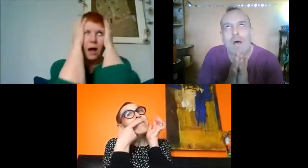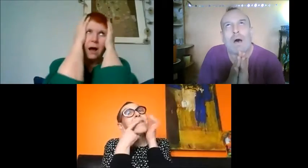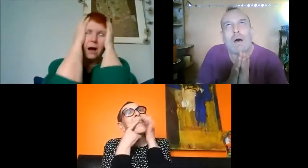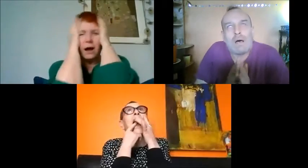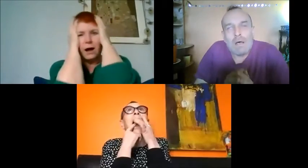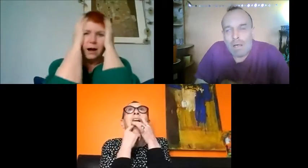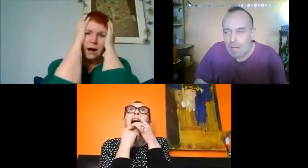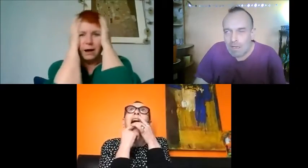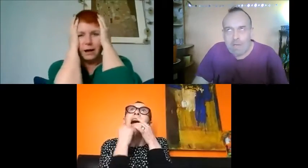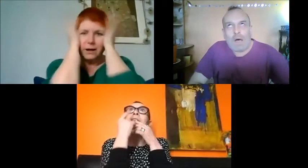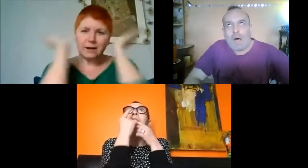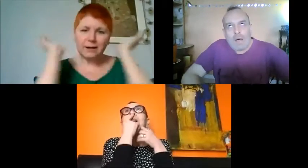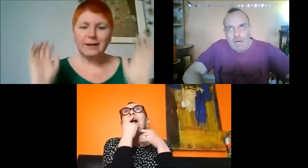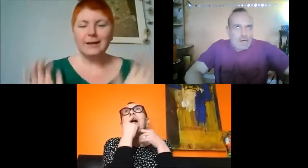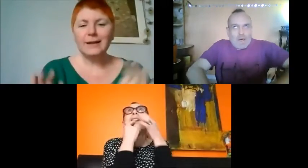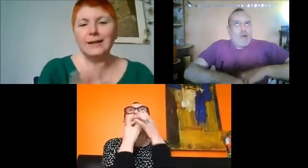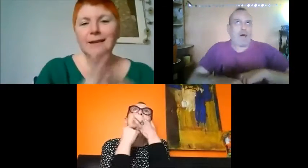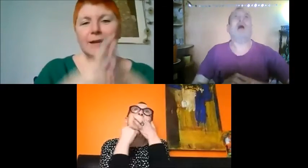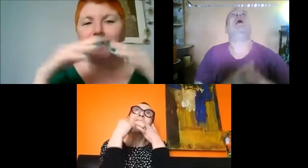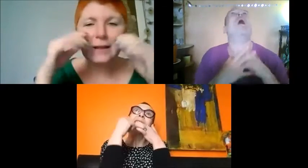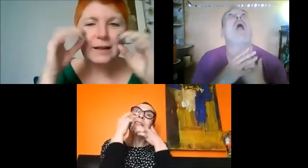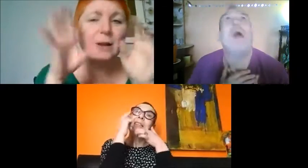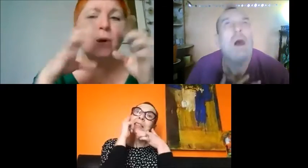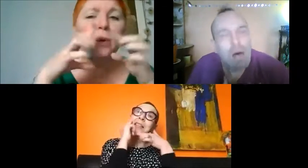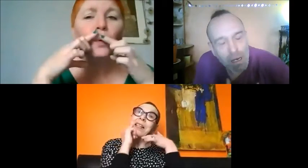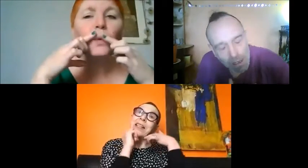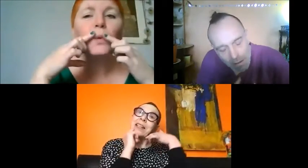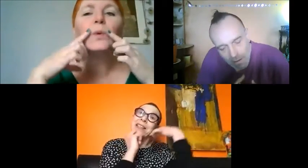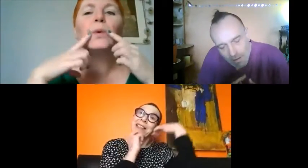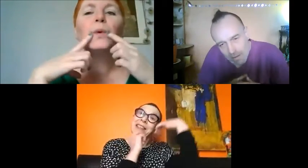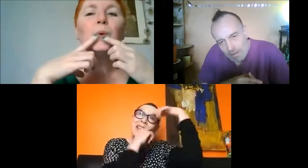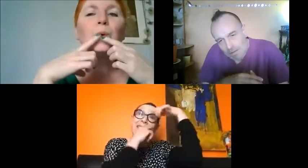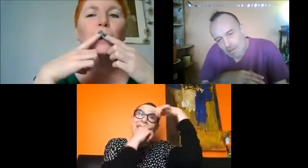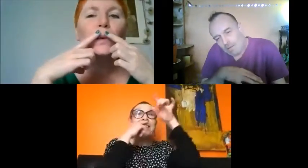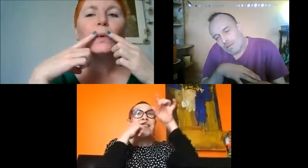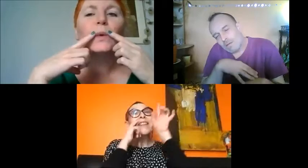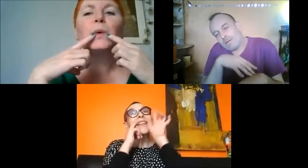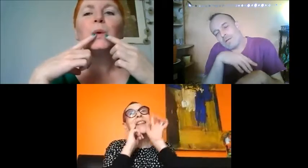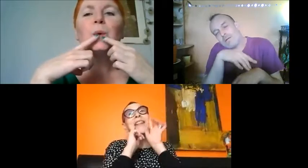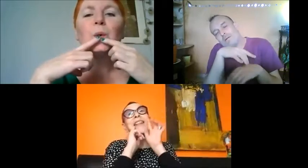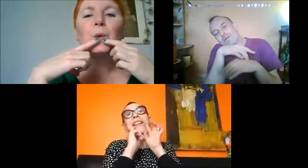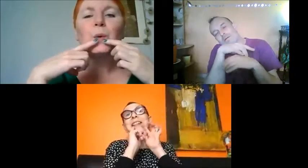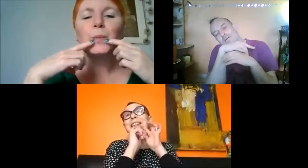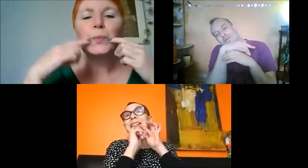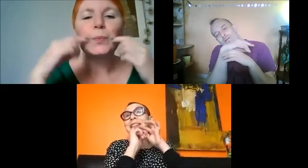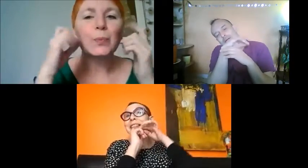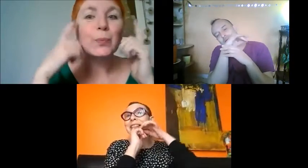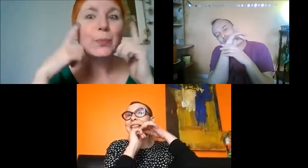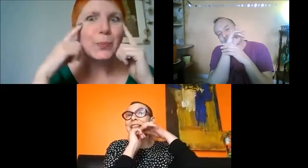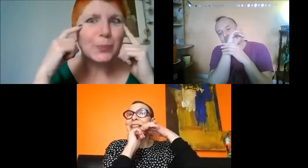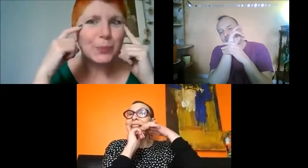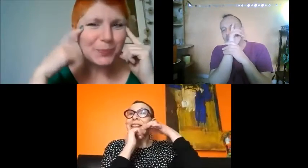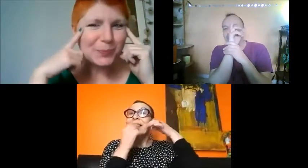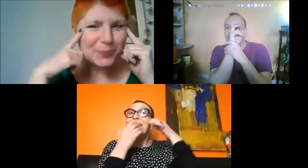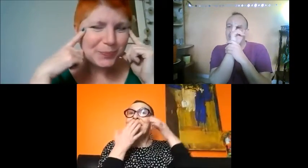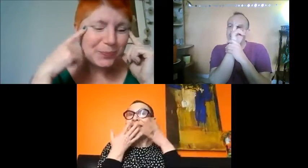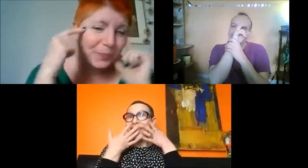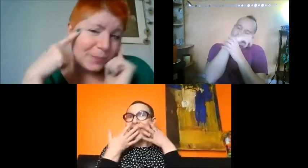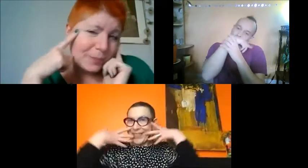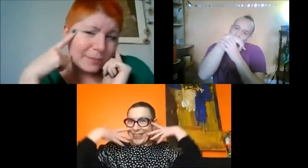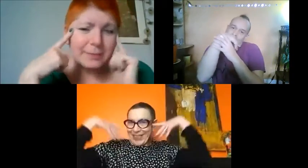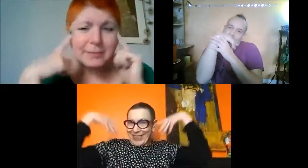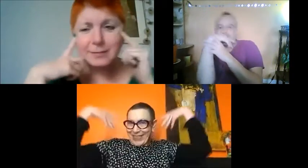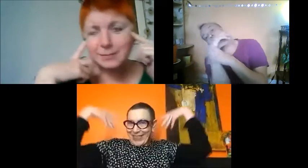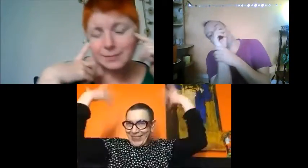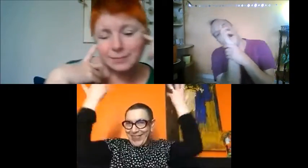je me fais rafraîchir le tiseau, je me fais grossir la cerise, je me fais nourrir